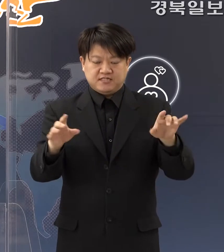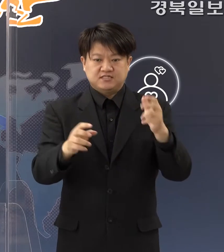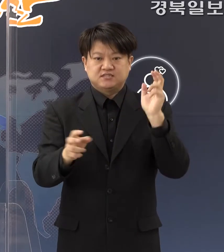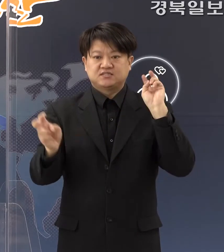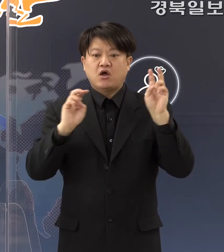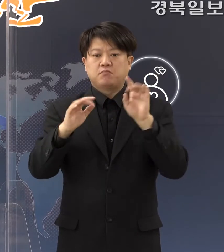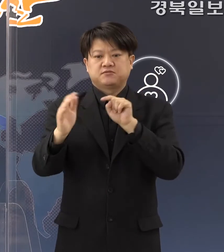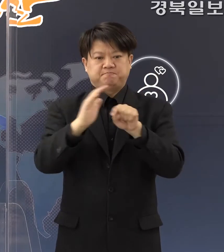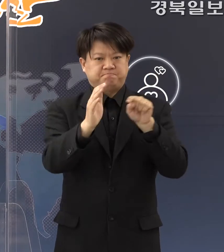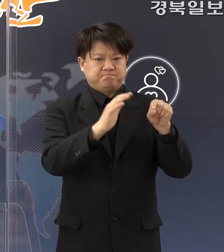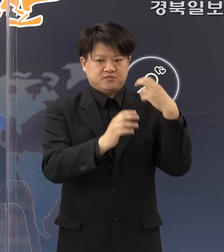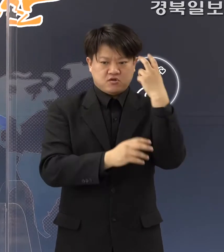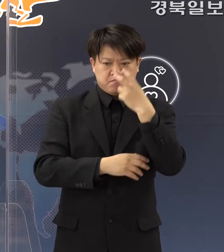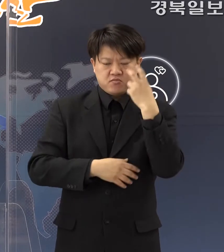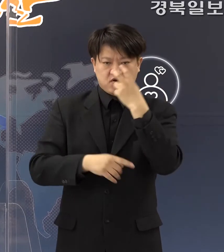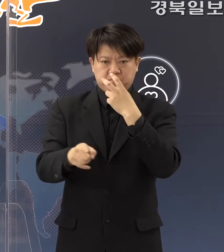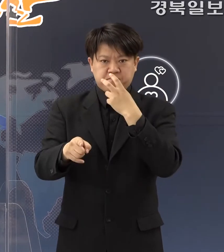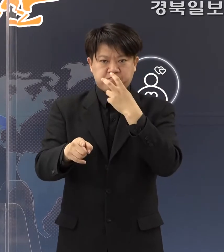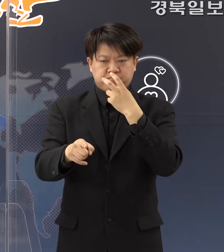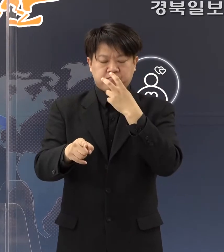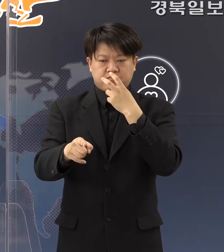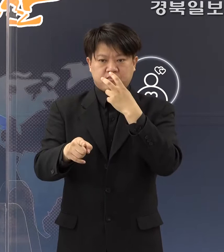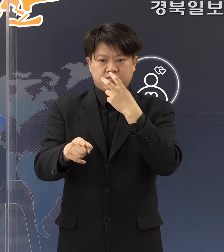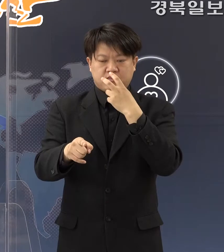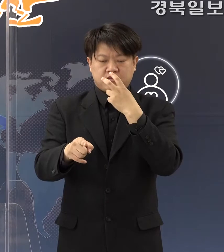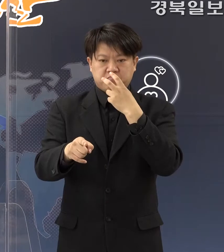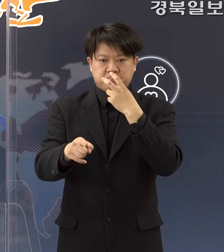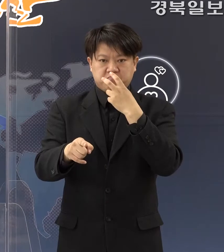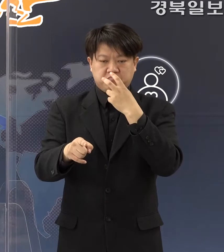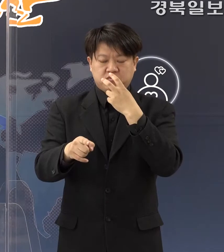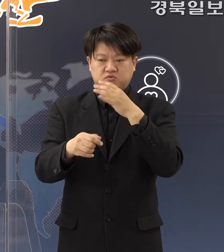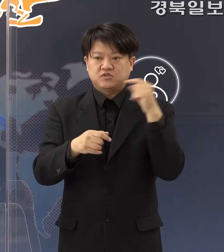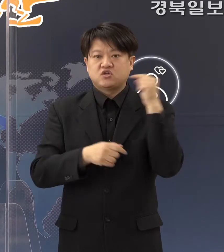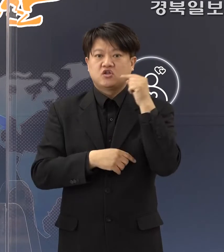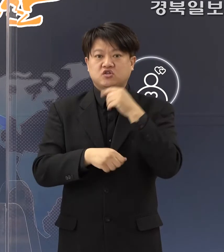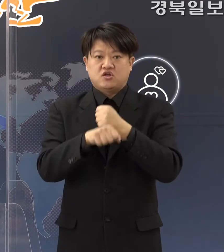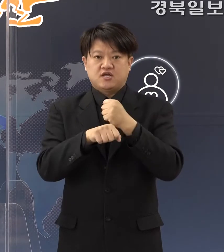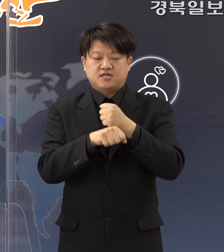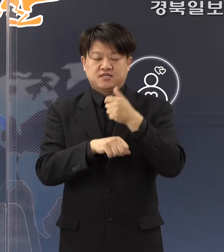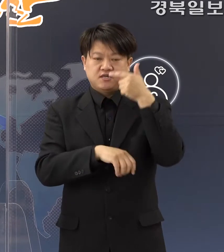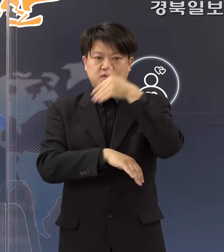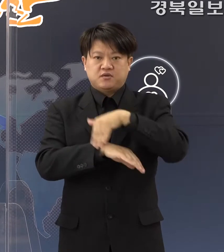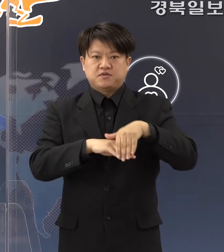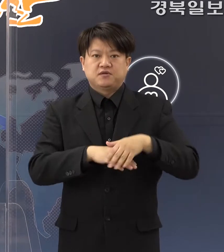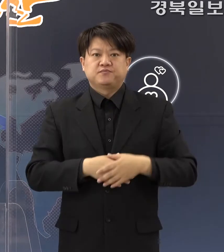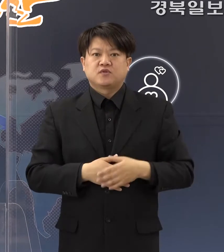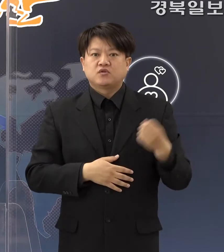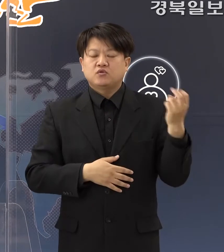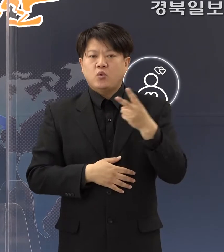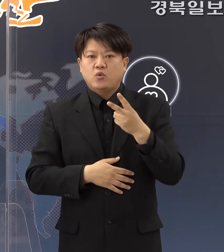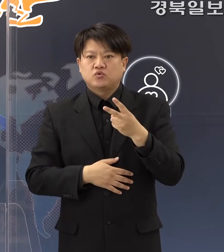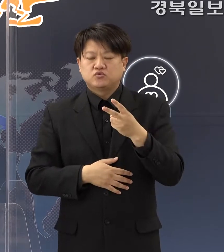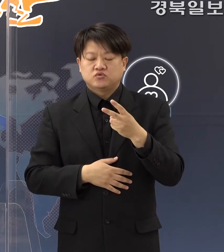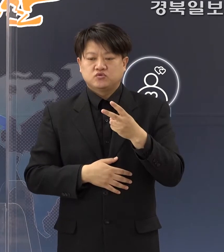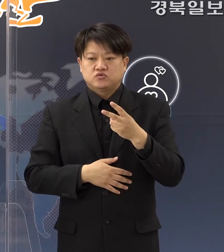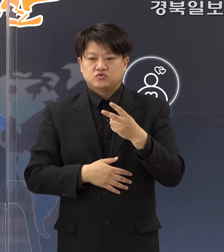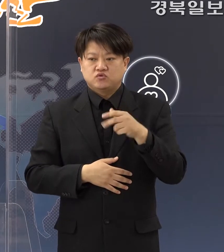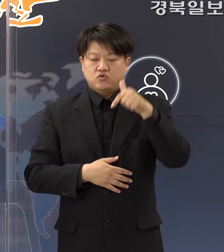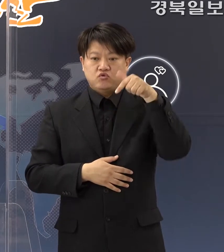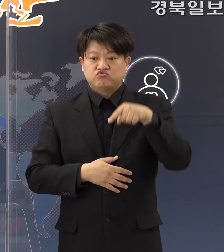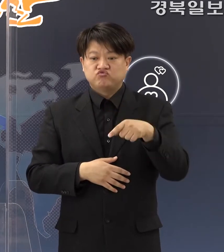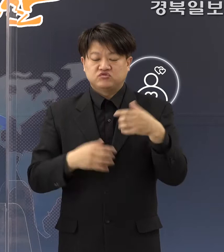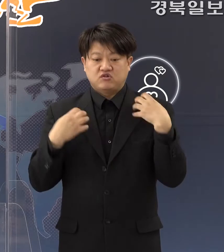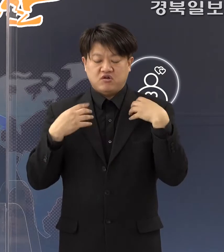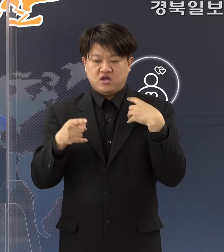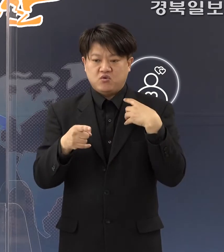점검, 계도, 홍보를 더욱 철저히 해 나가겠습니다. 아울러서 저희들 구청하고 읍면동에 있는